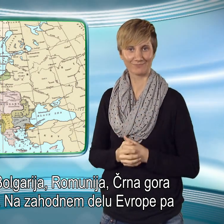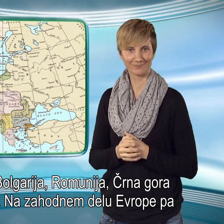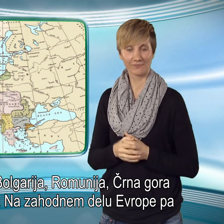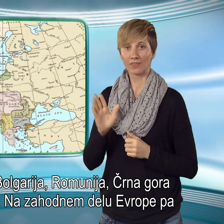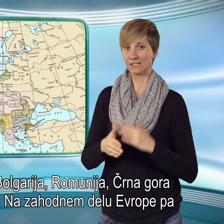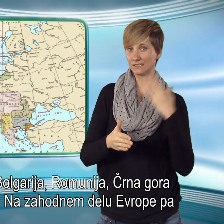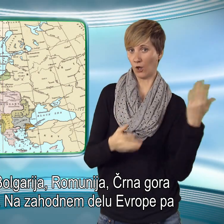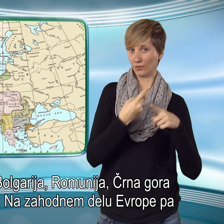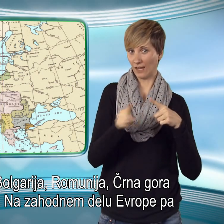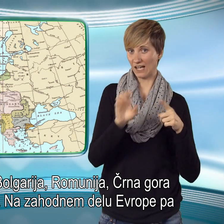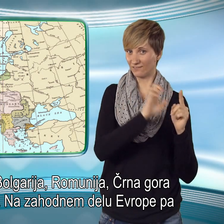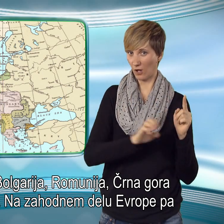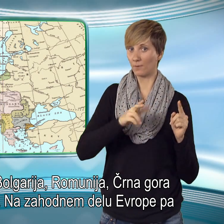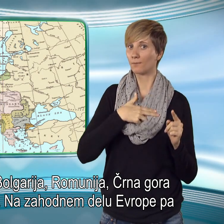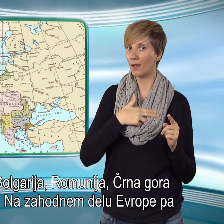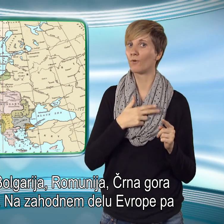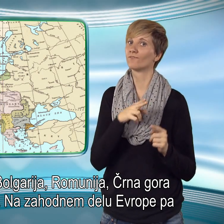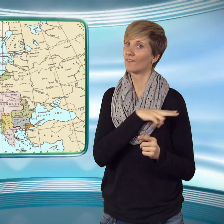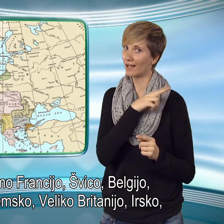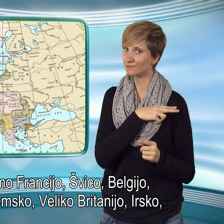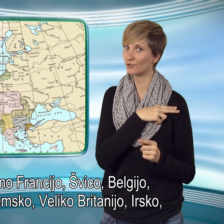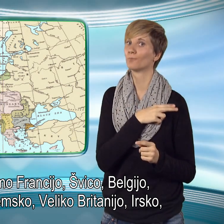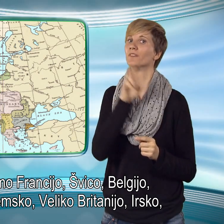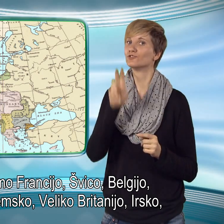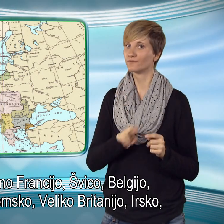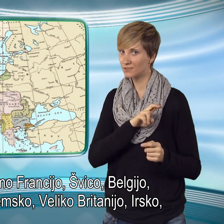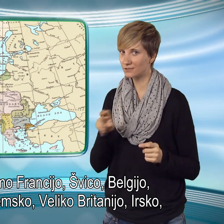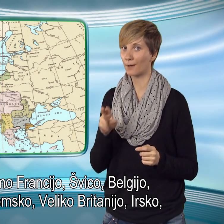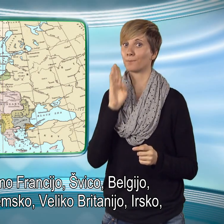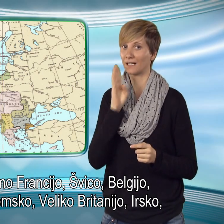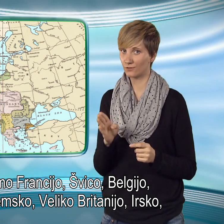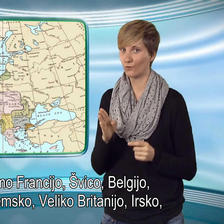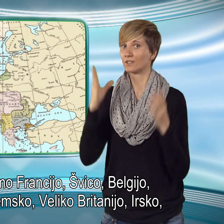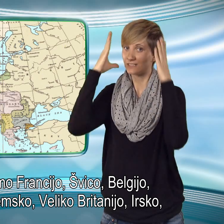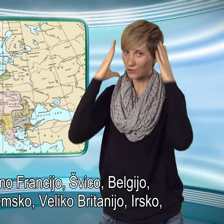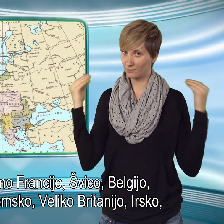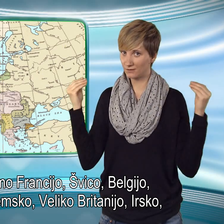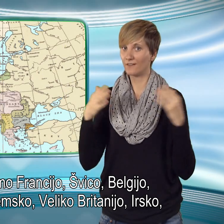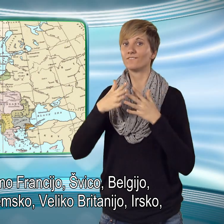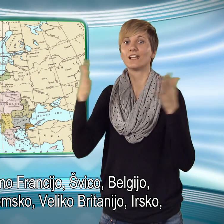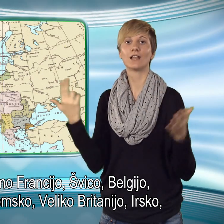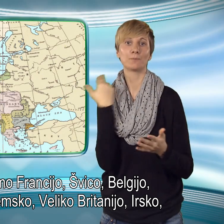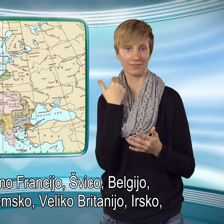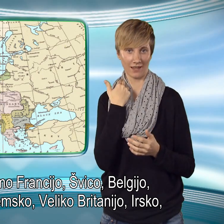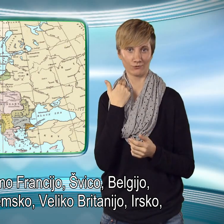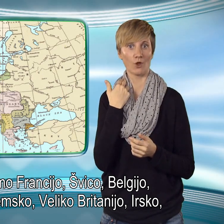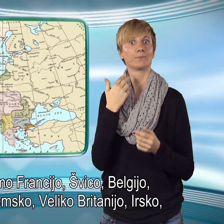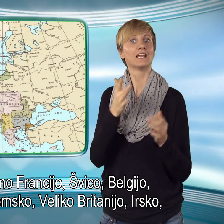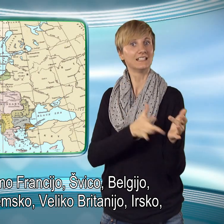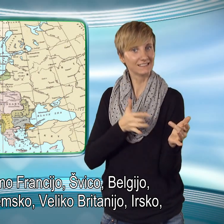Na zahodnem delu Evrope pa imamo Francijo, Švico, Belgijo, Nizozemsko, Veliko Britanijo, Irsko, Španijo